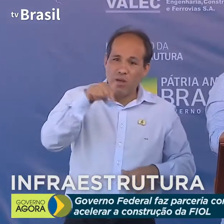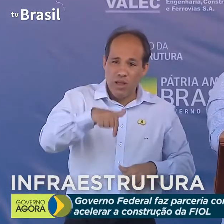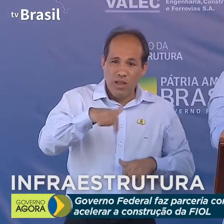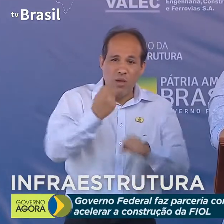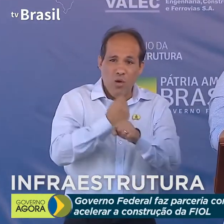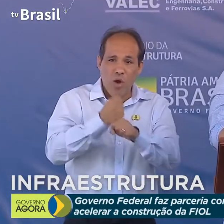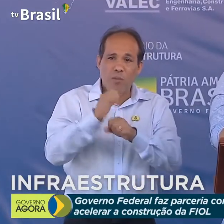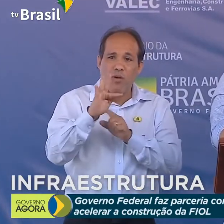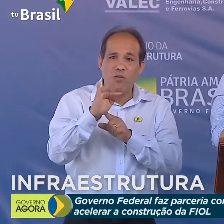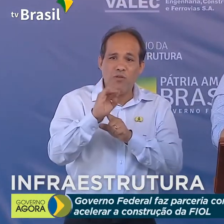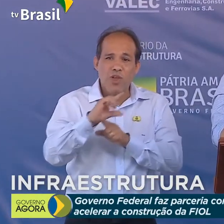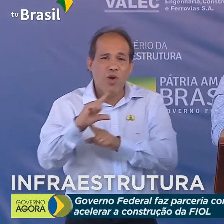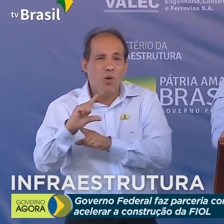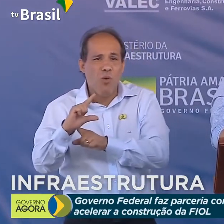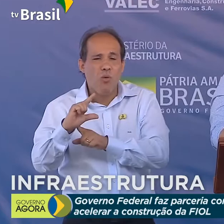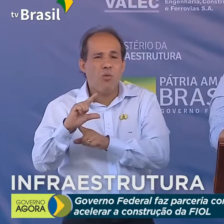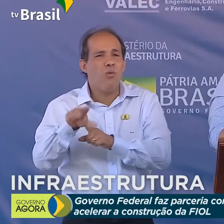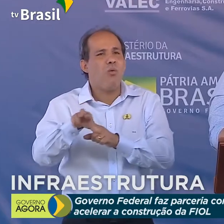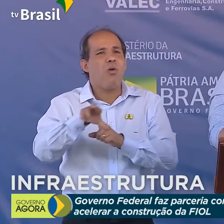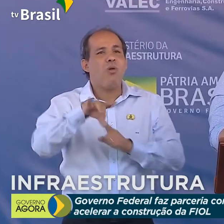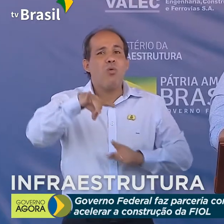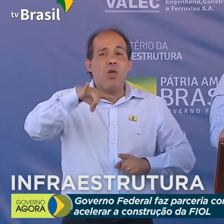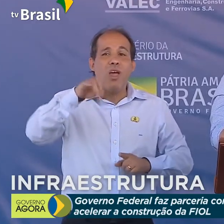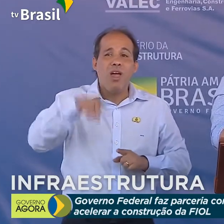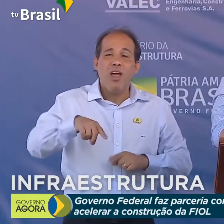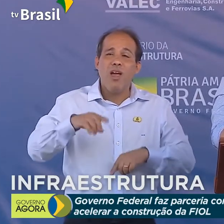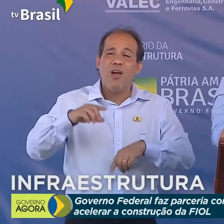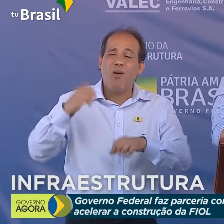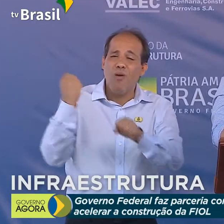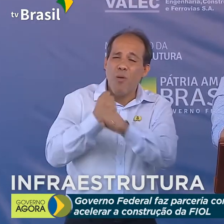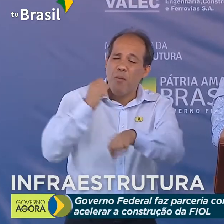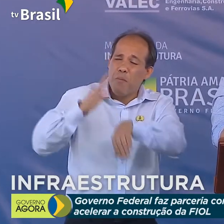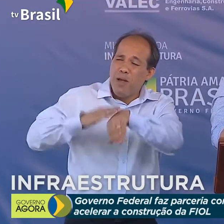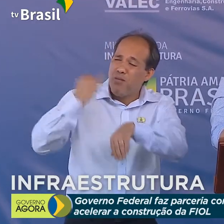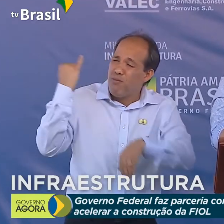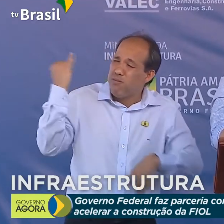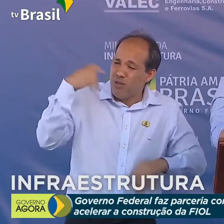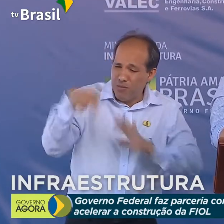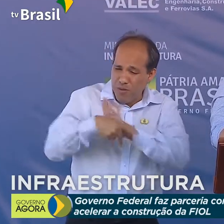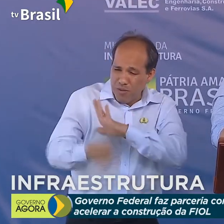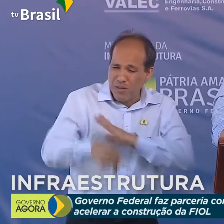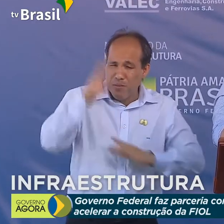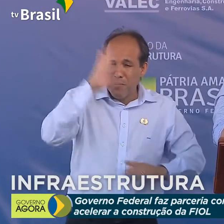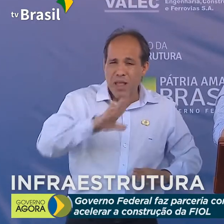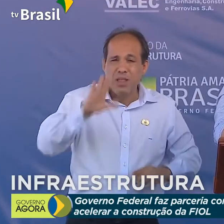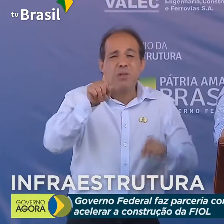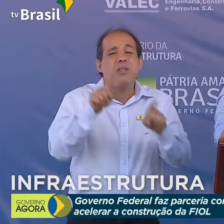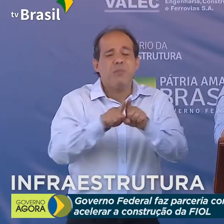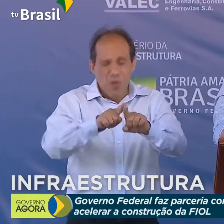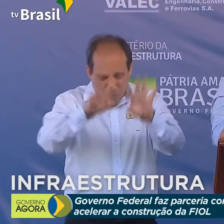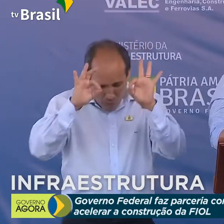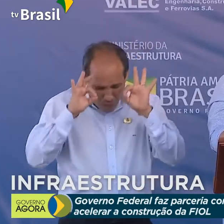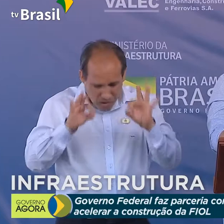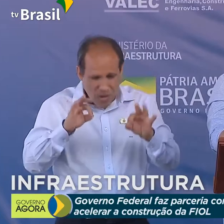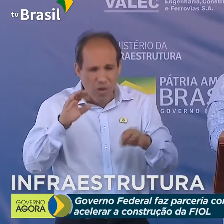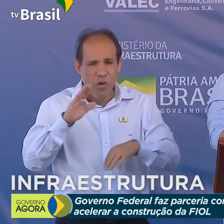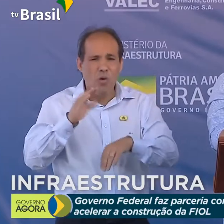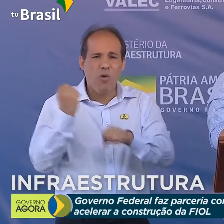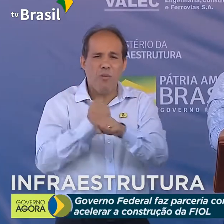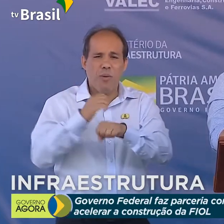é, é uma das obras mais importantes do Brasil e, sem dúvida nenhuma, é a obra mais importante da Bahia.